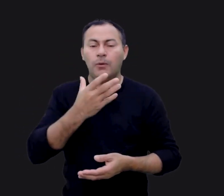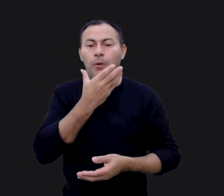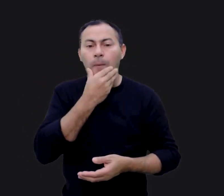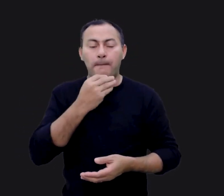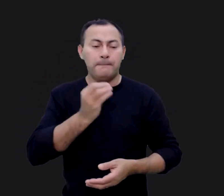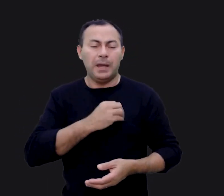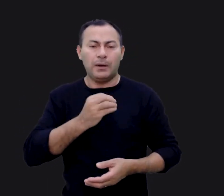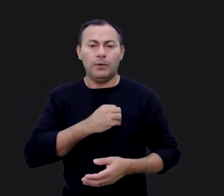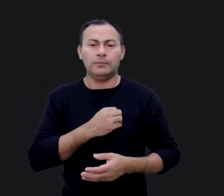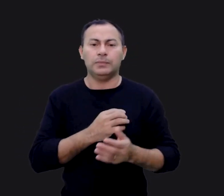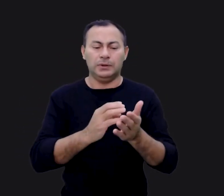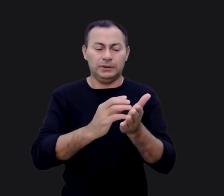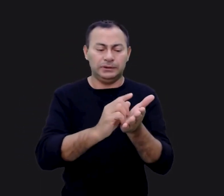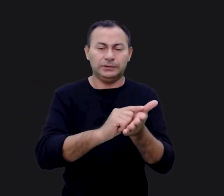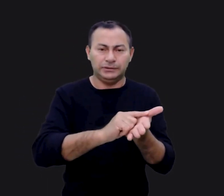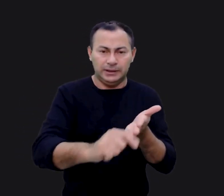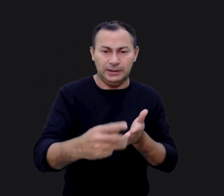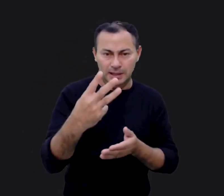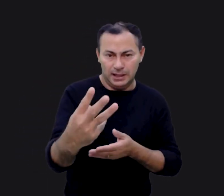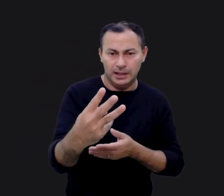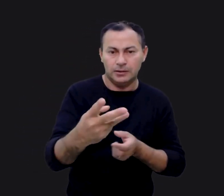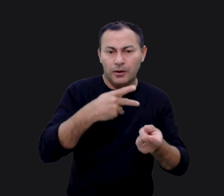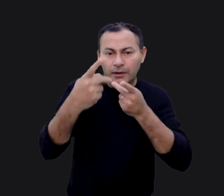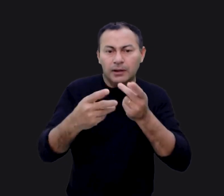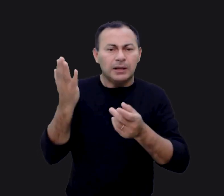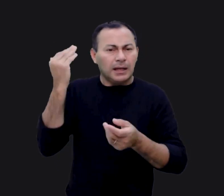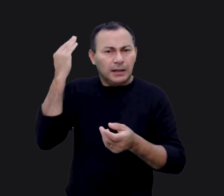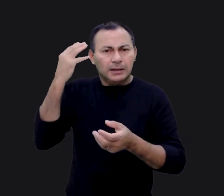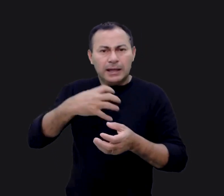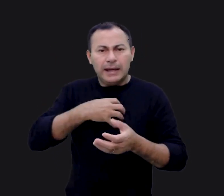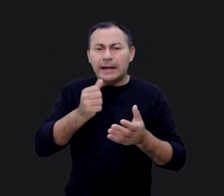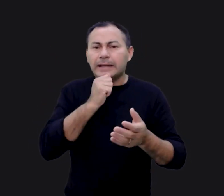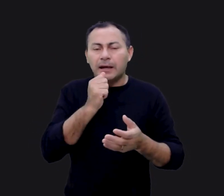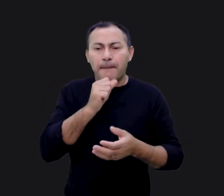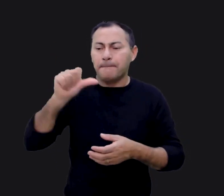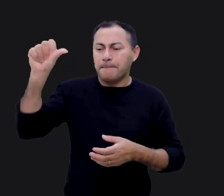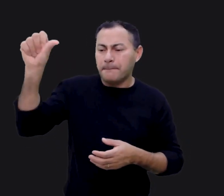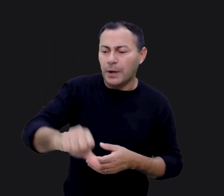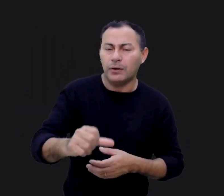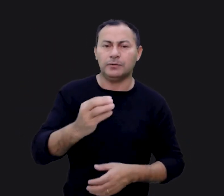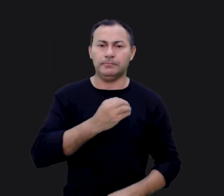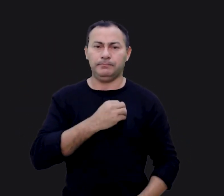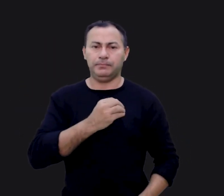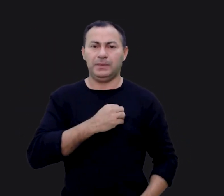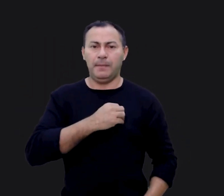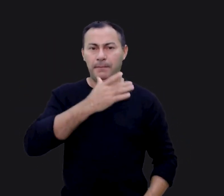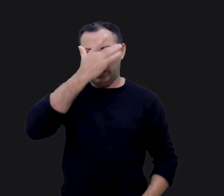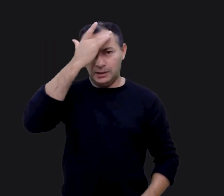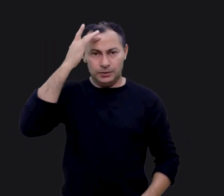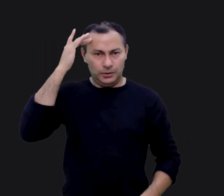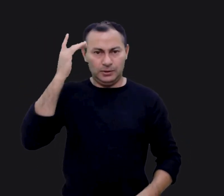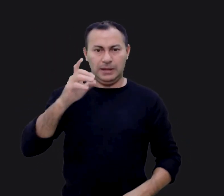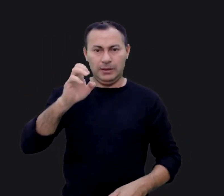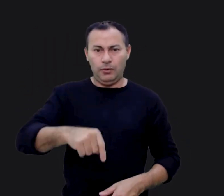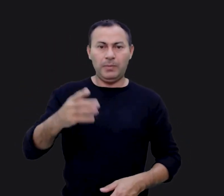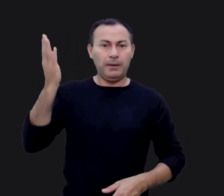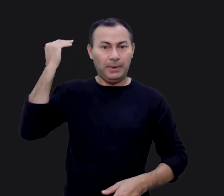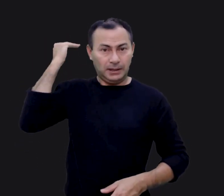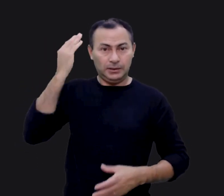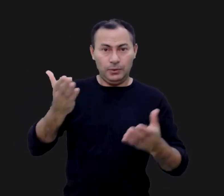Gênesis 3, lembra, está nos falando como era e como é ainda hoje. A pior consequência do pecado do homem, como era e como